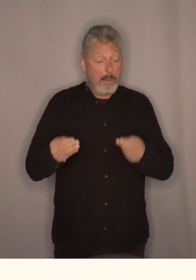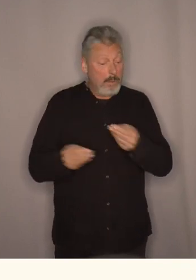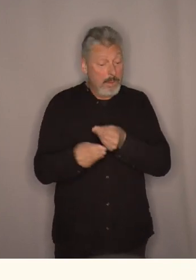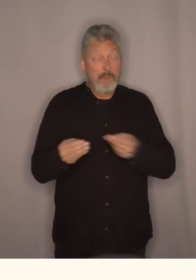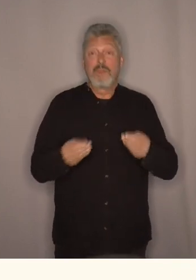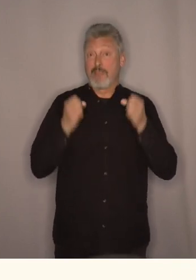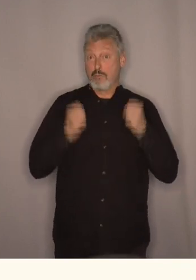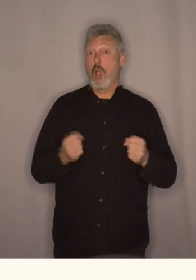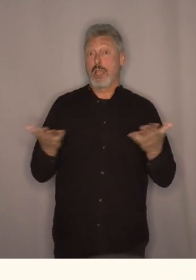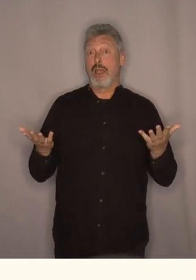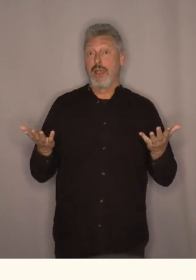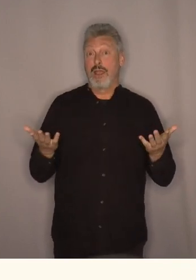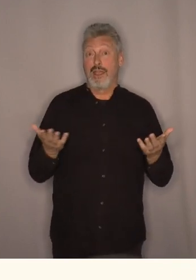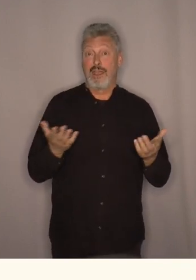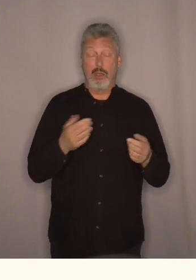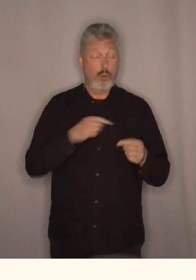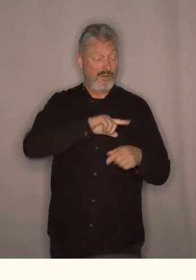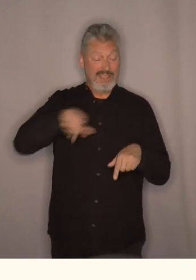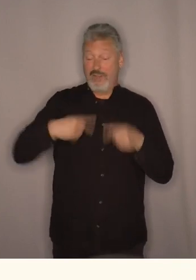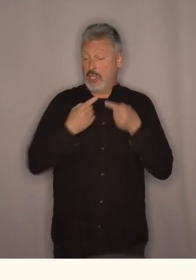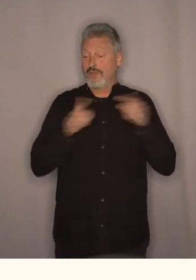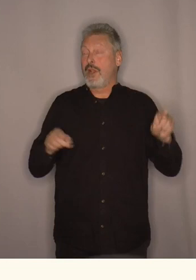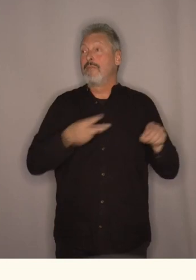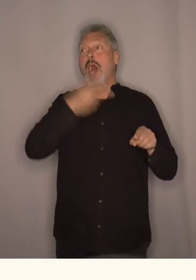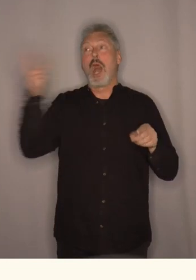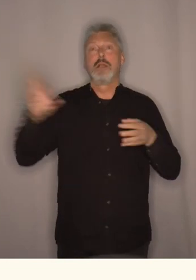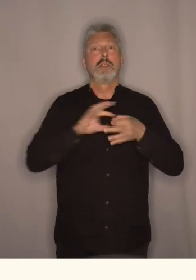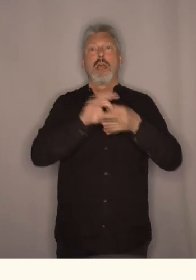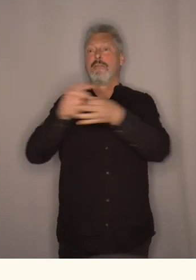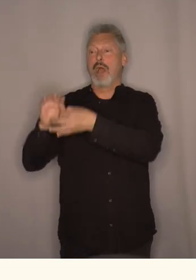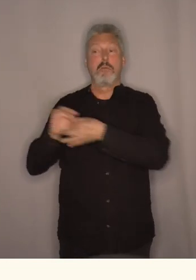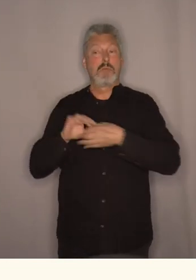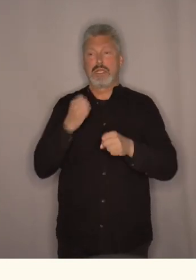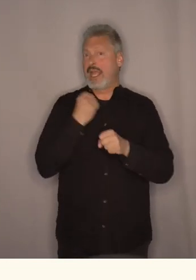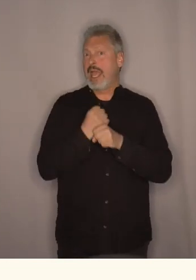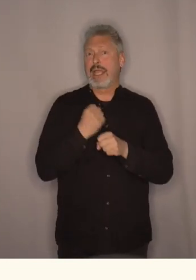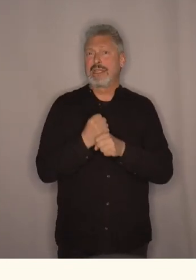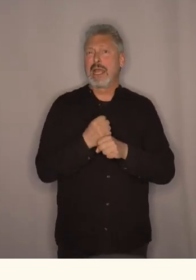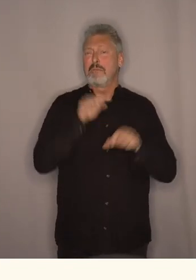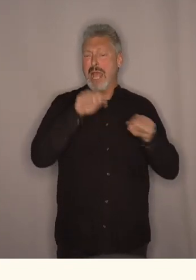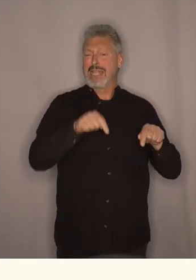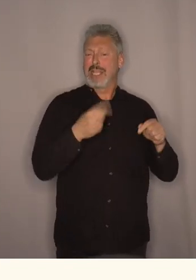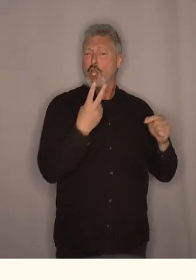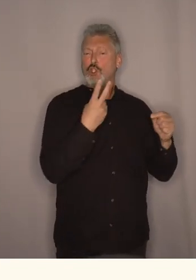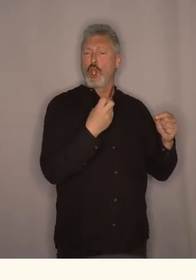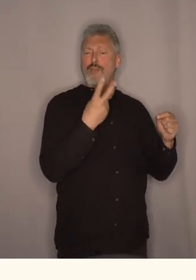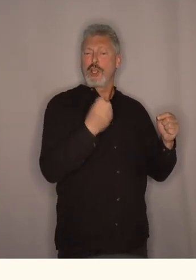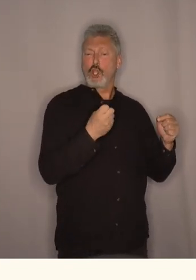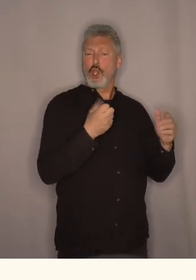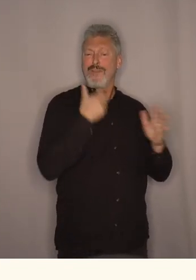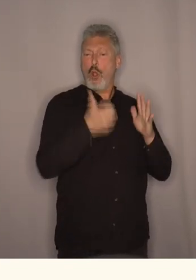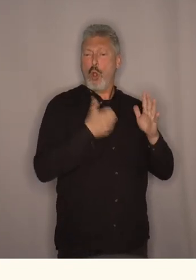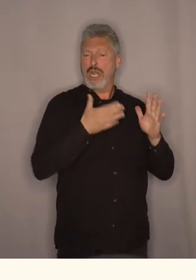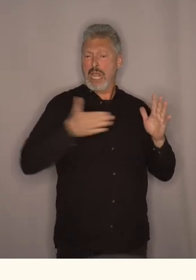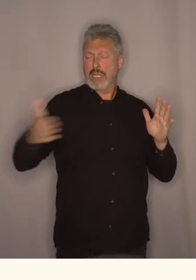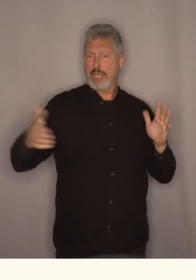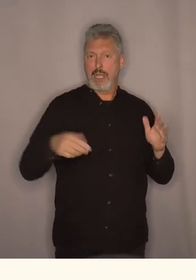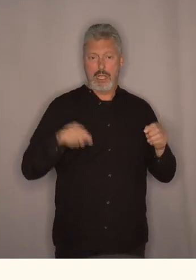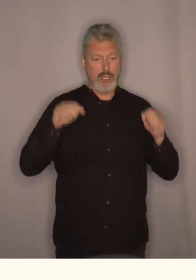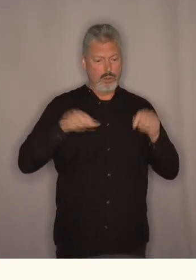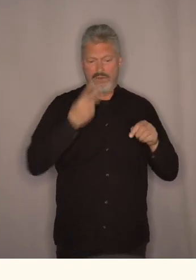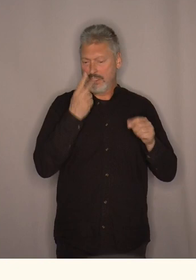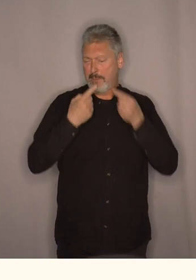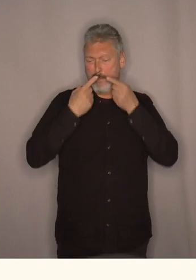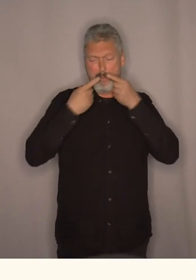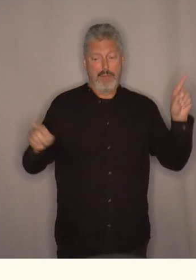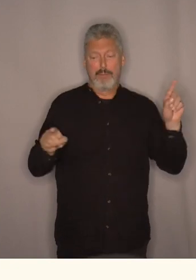var ikke så veldig forskjellige fra andre familier på den tiden. men på 2020-tallet i Norge så er det faktisk annerledes.